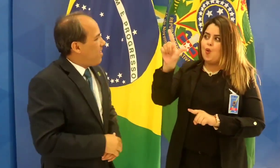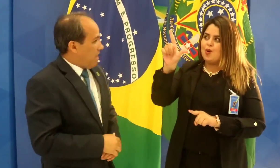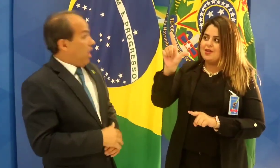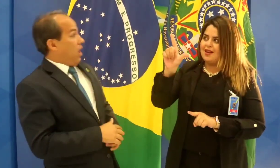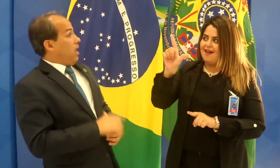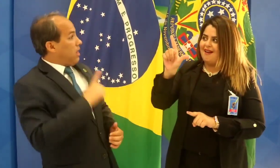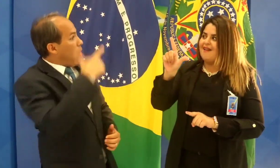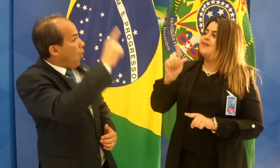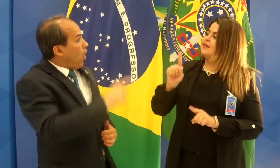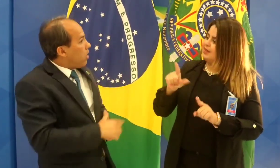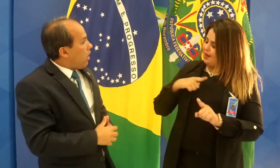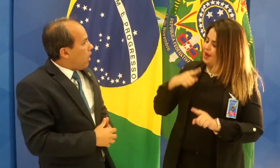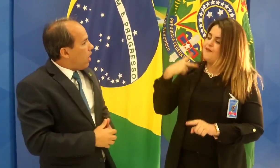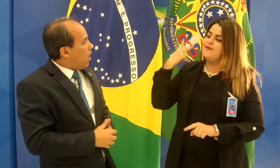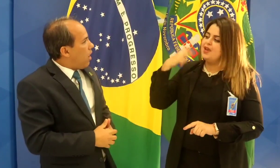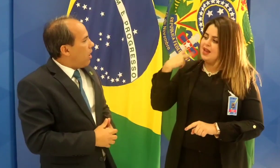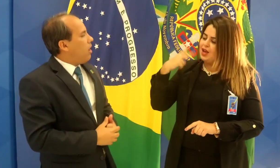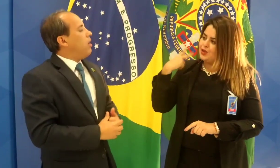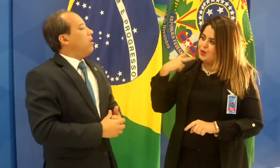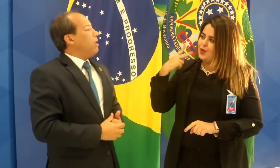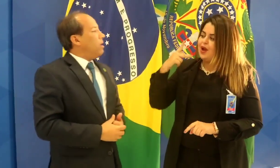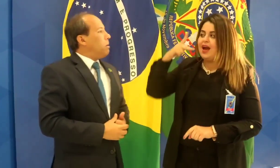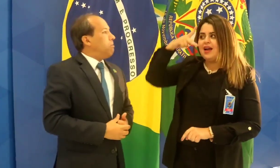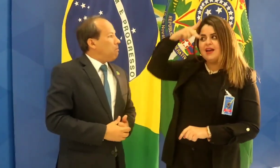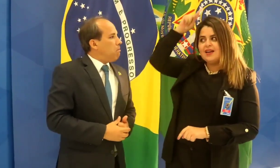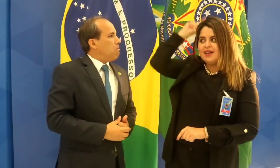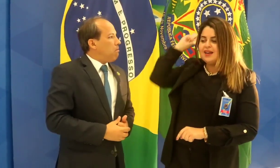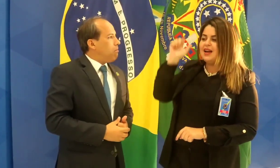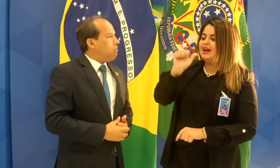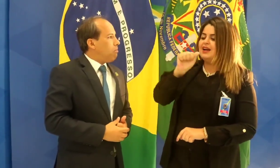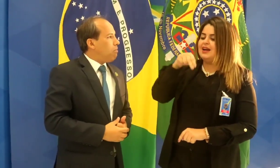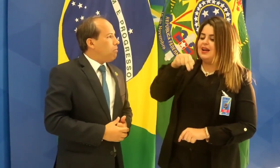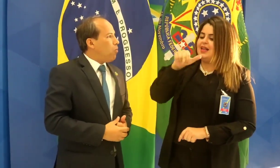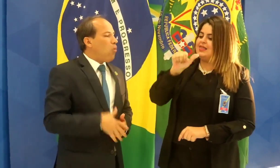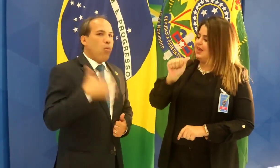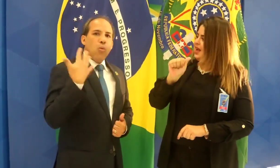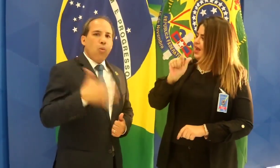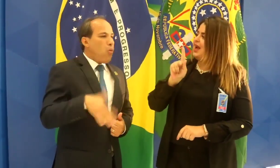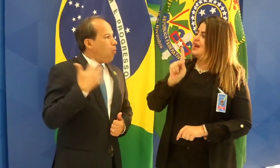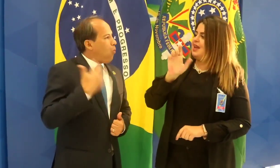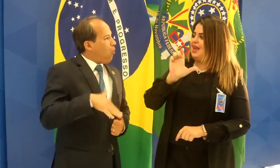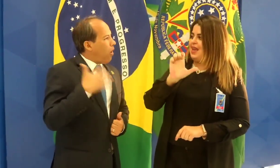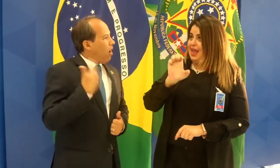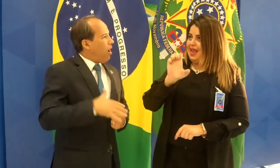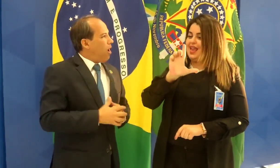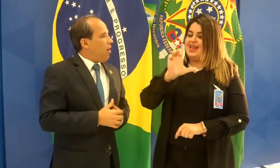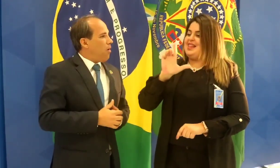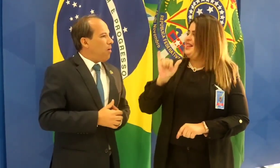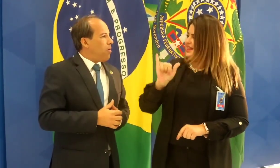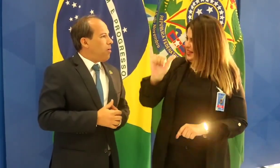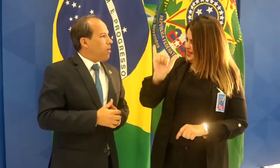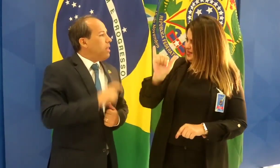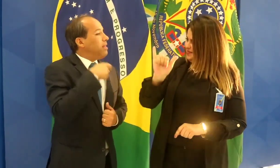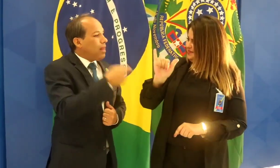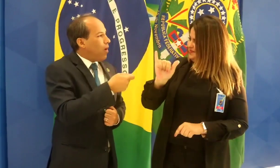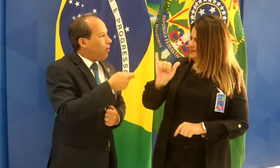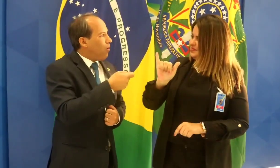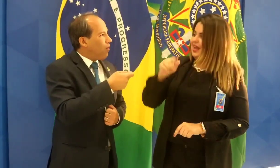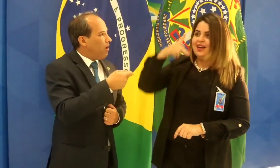Nós temos duas surdas no Brasil, sim, duas surdas vereadoras, Ana Kelly e Amin Sim,